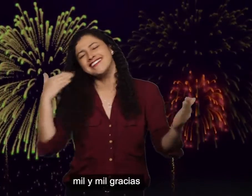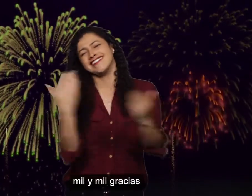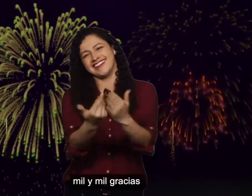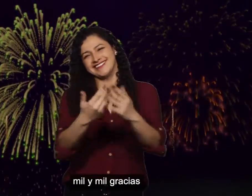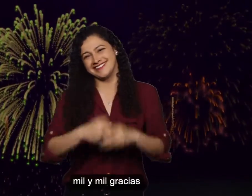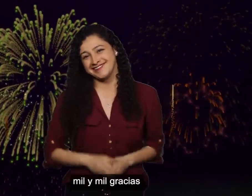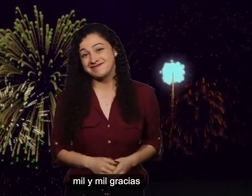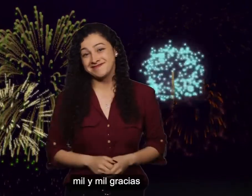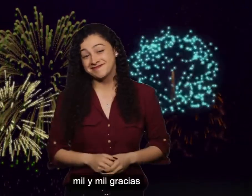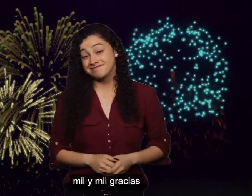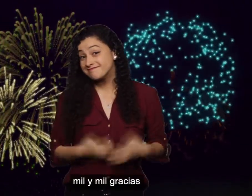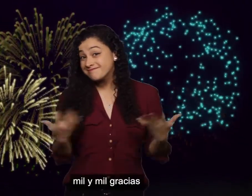gracias.